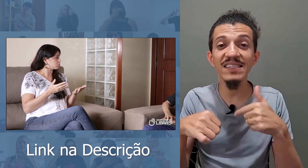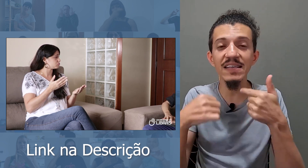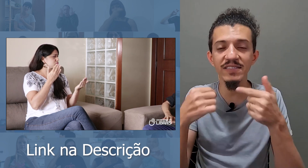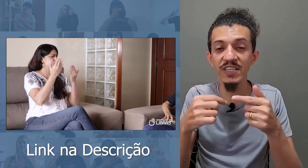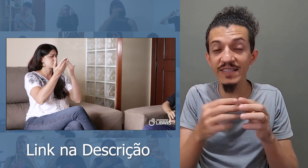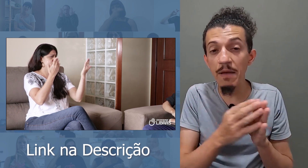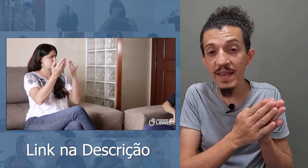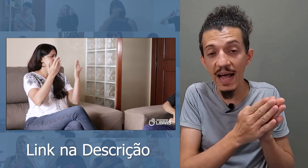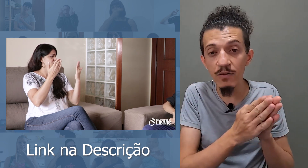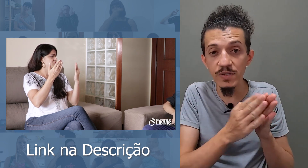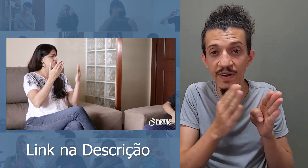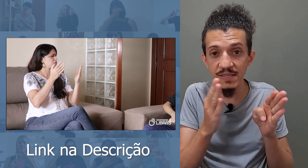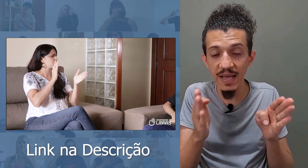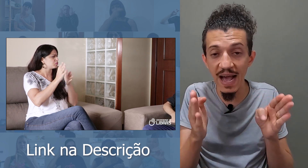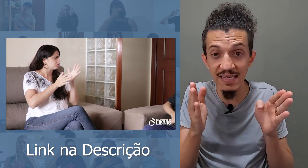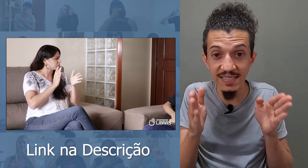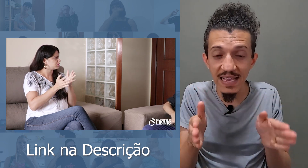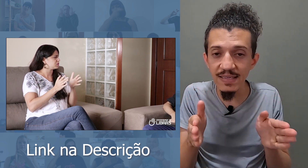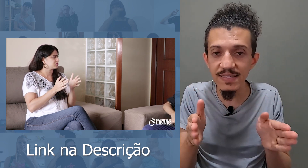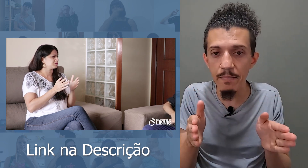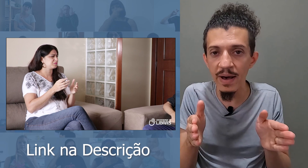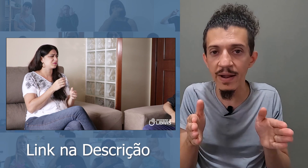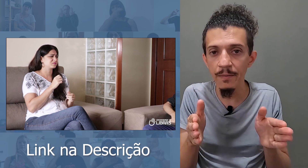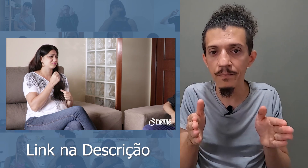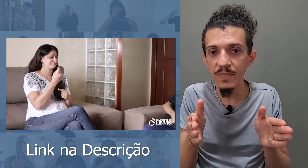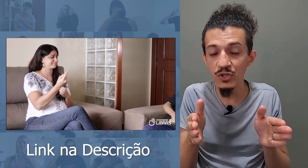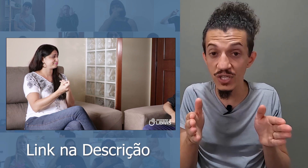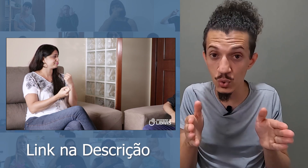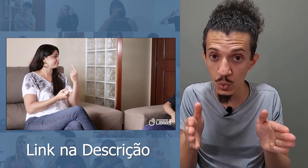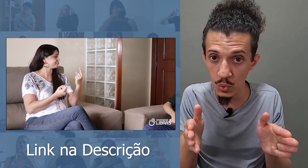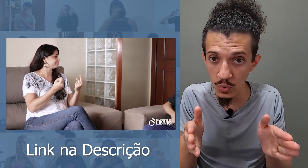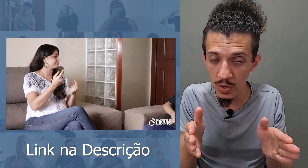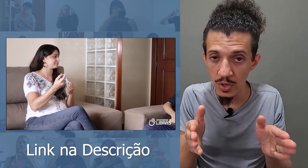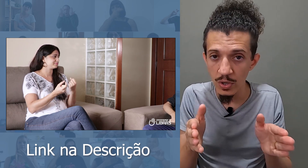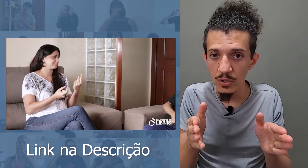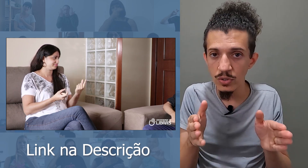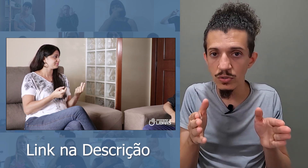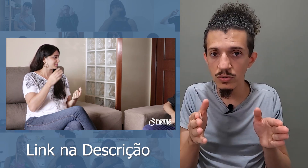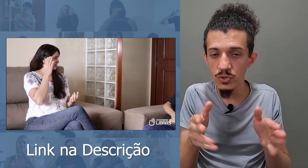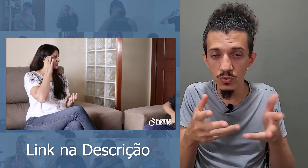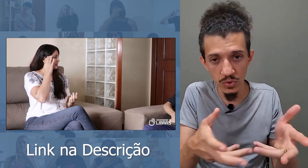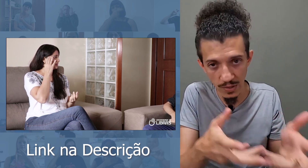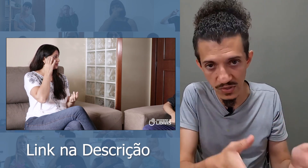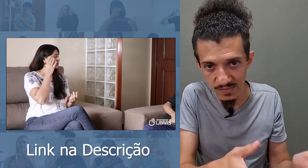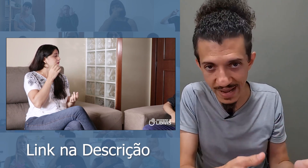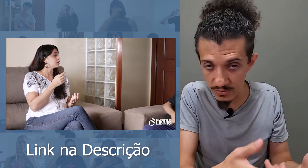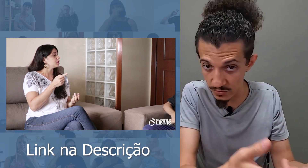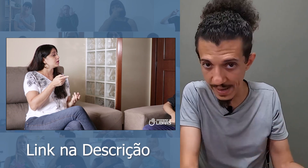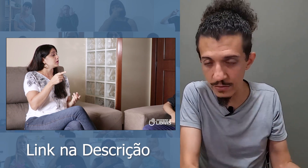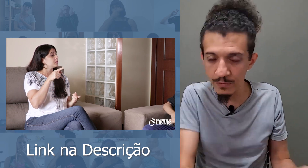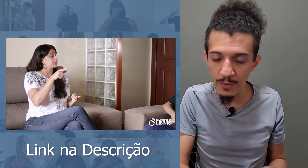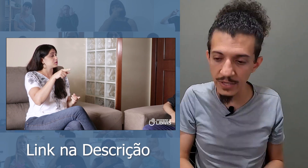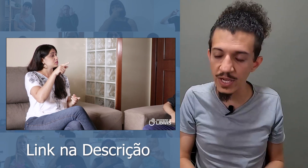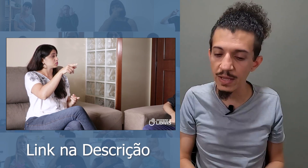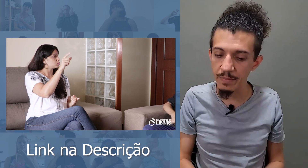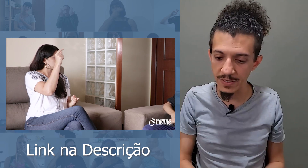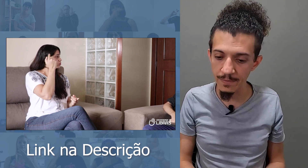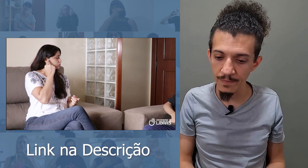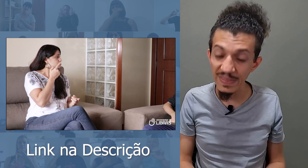terminado de fazer a sexta semana de estudo de um dos nossos métodos, o método fluente em Libras. Na